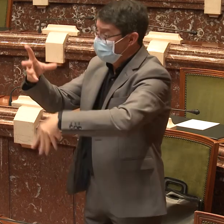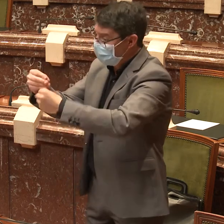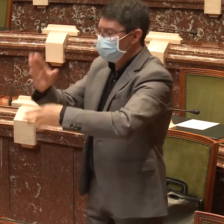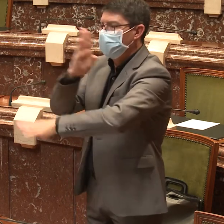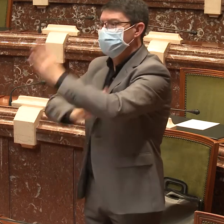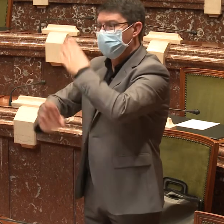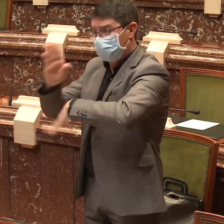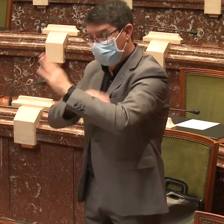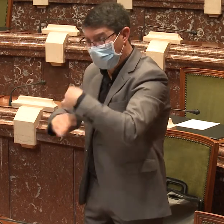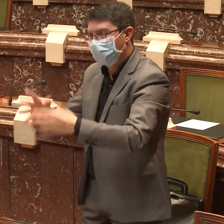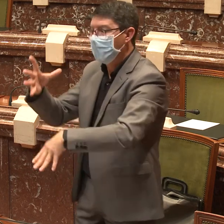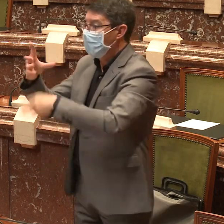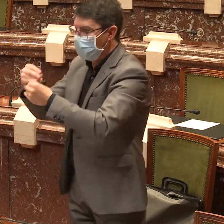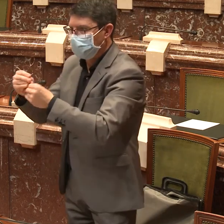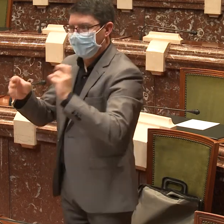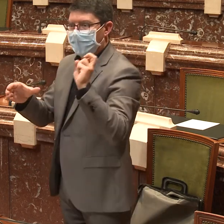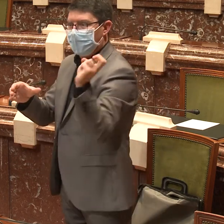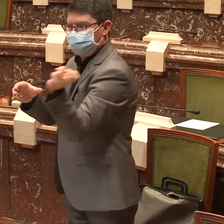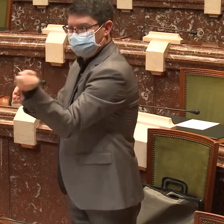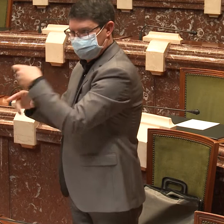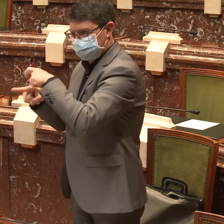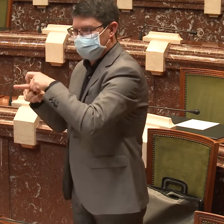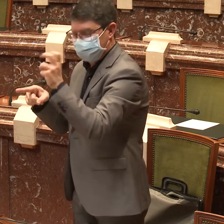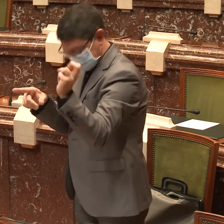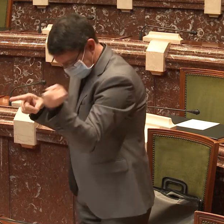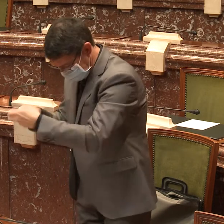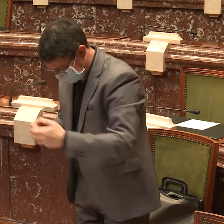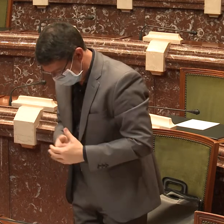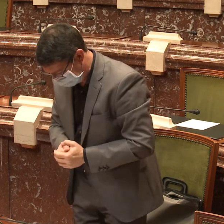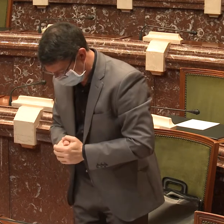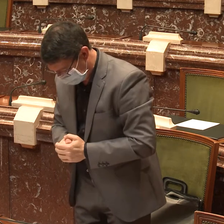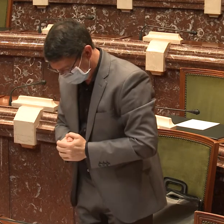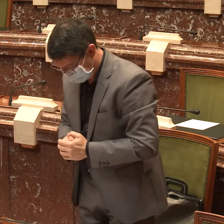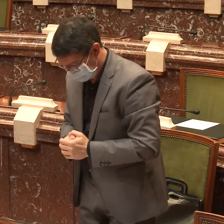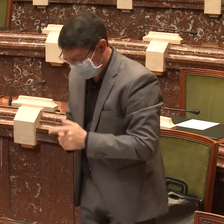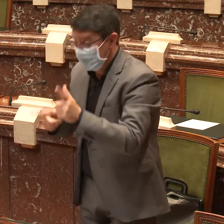sordas con otras discapacidades, inmigrantes, etcétera.